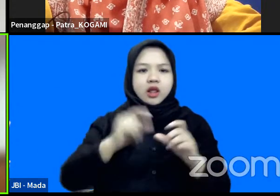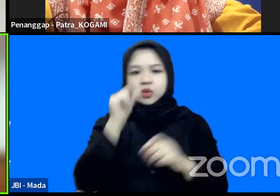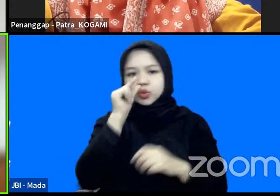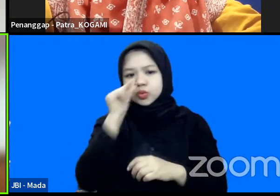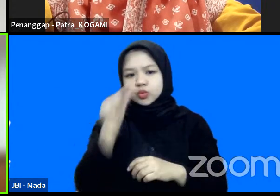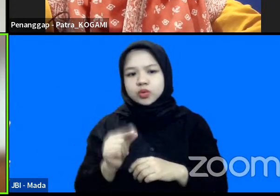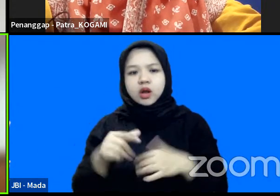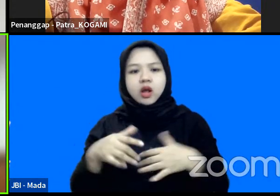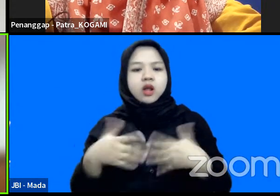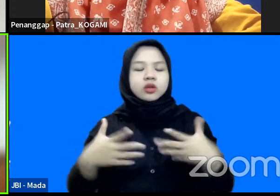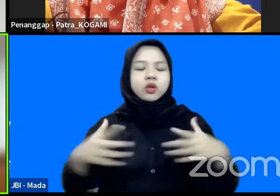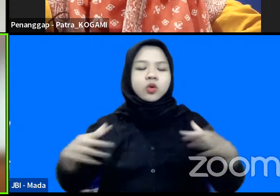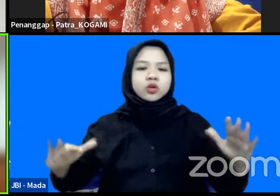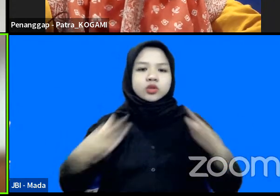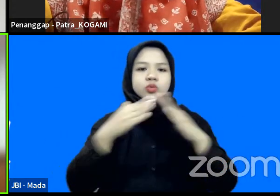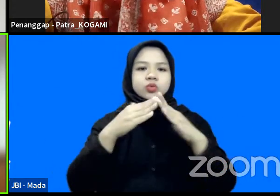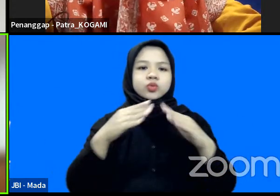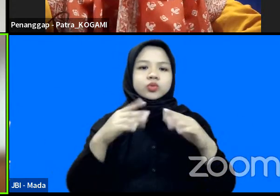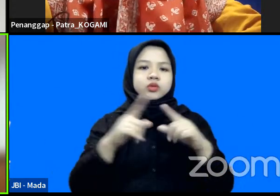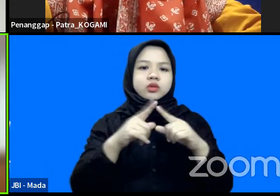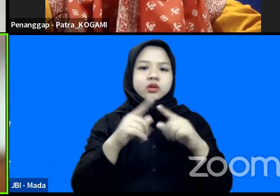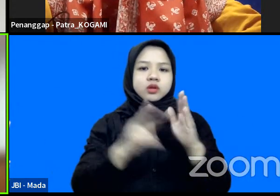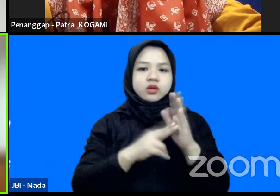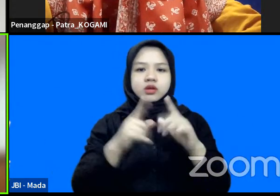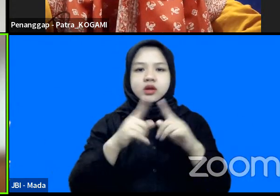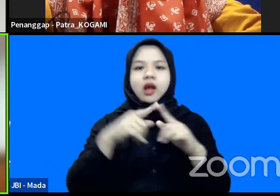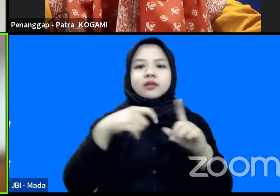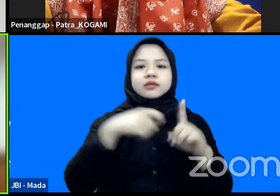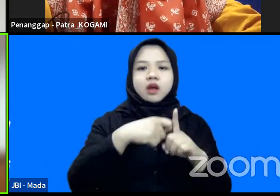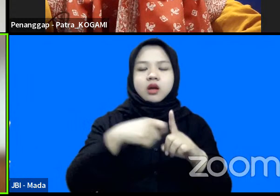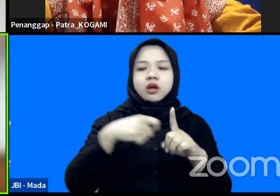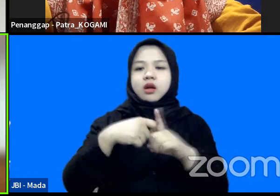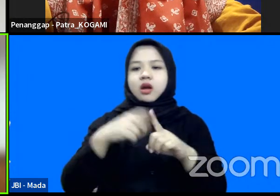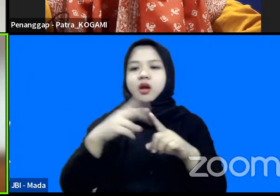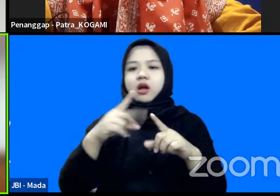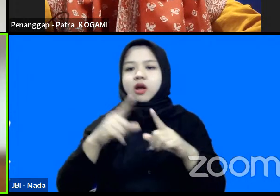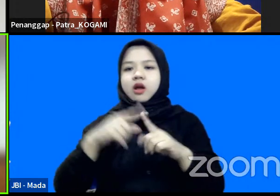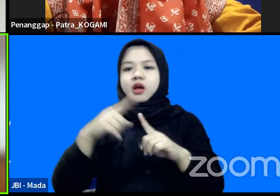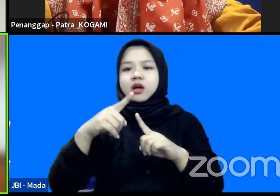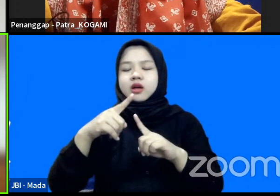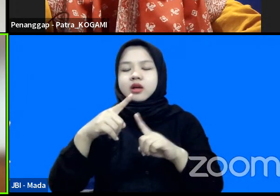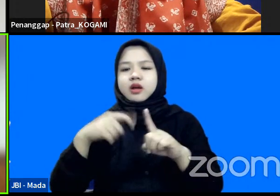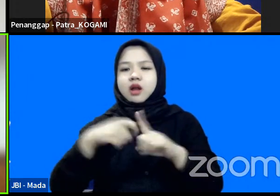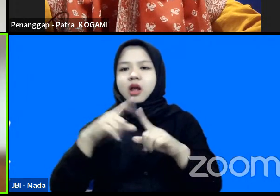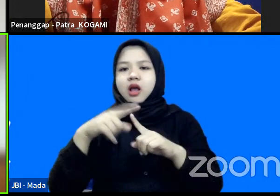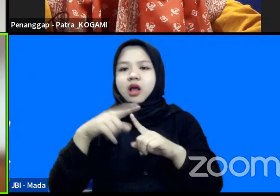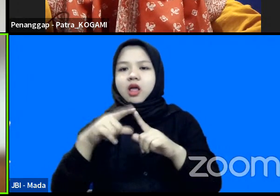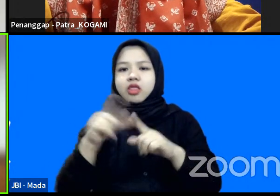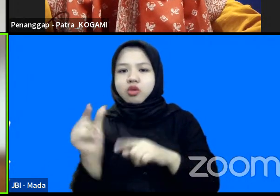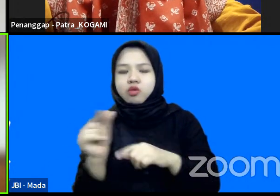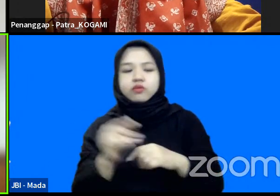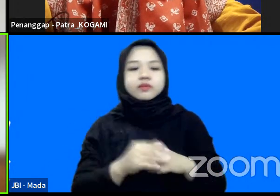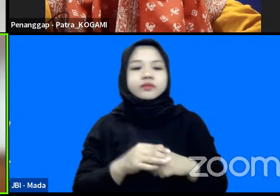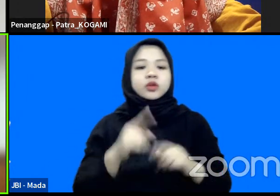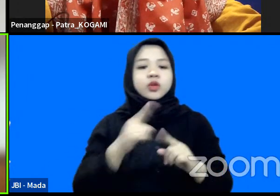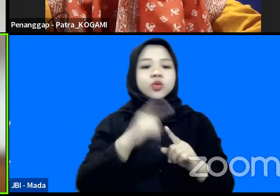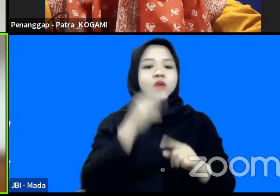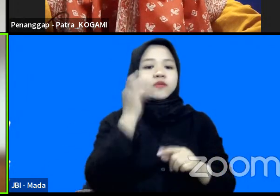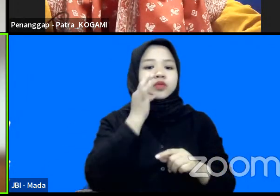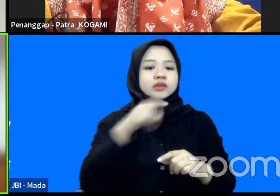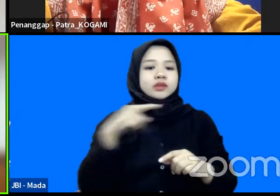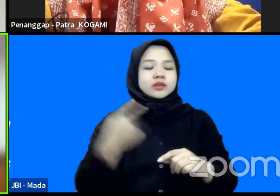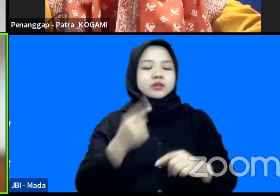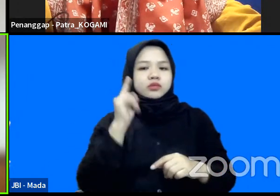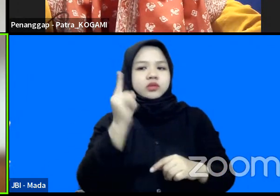Gunung Anak Rakatau namun kita tusi yang tusi utamanya itu memang memberikan